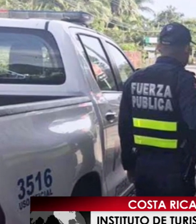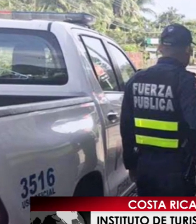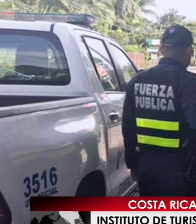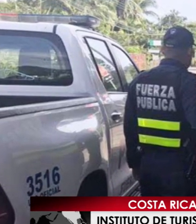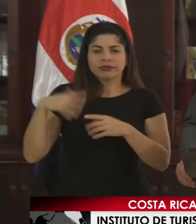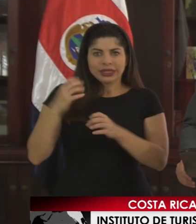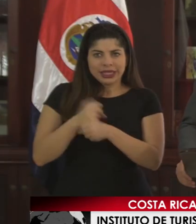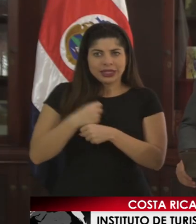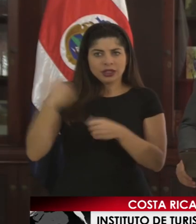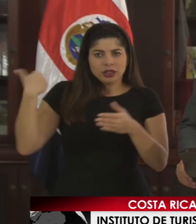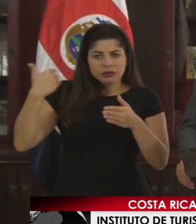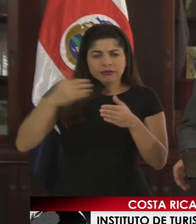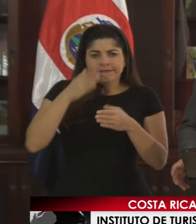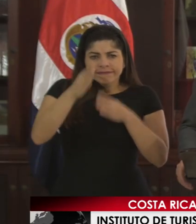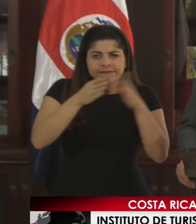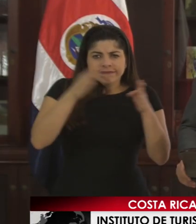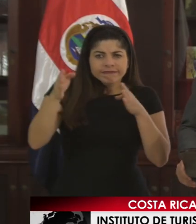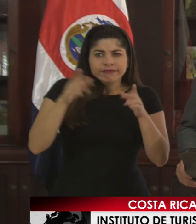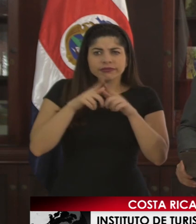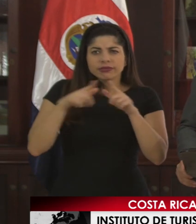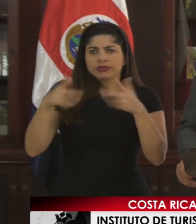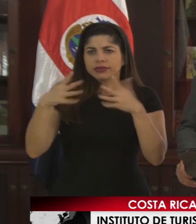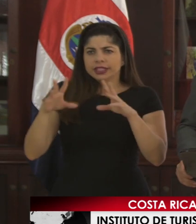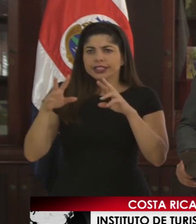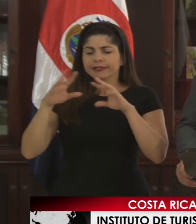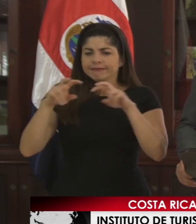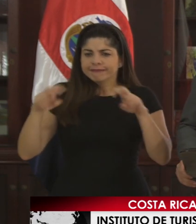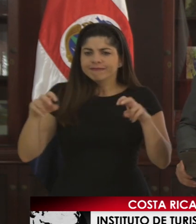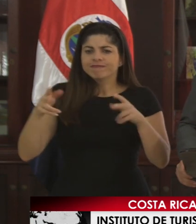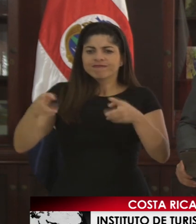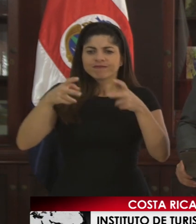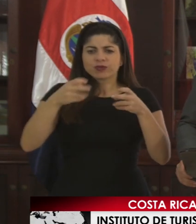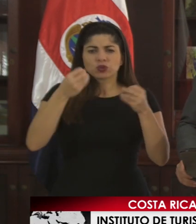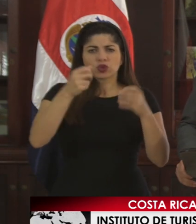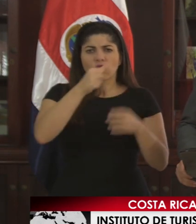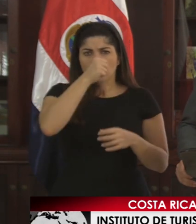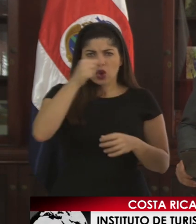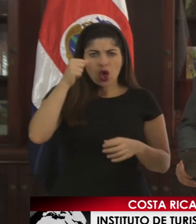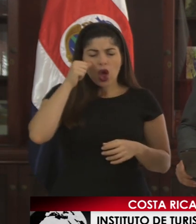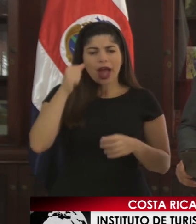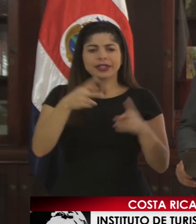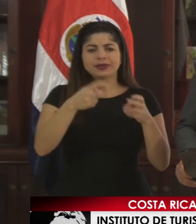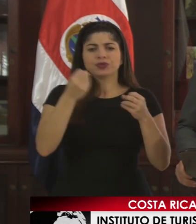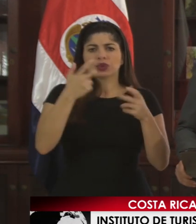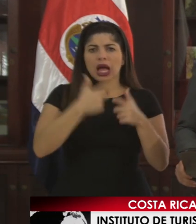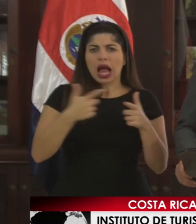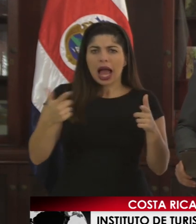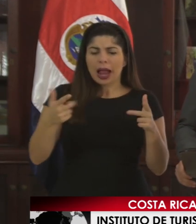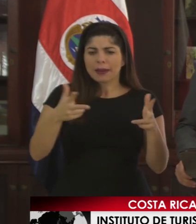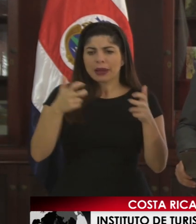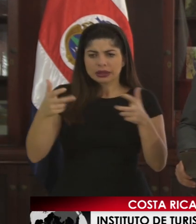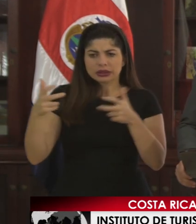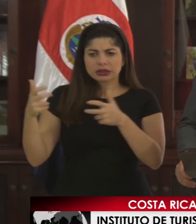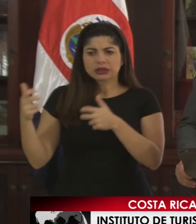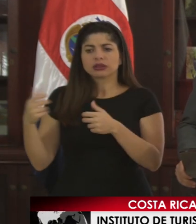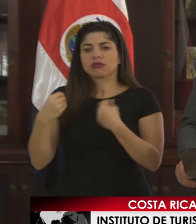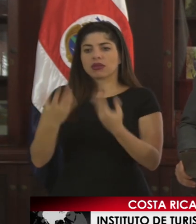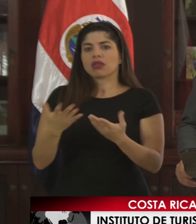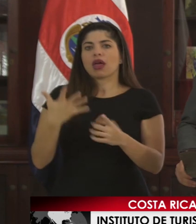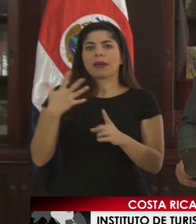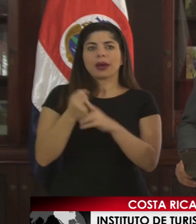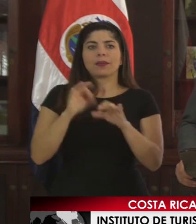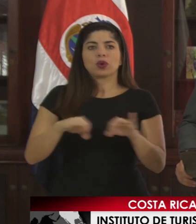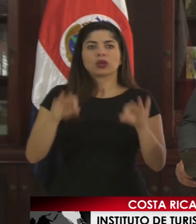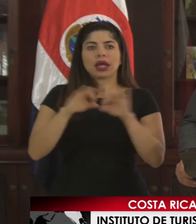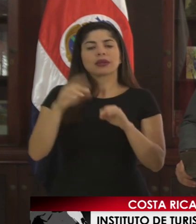realizándolos en esta zona con un alto decomiso de droga, decomiso de armas de fuego y generando un impacto importante